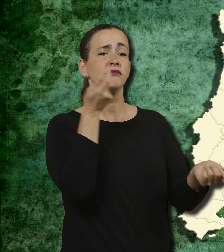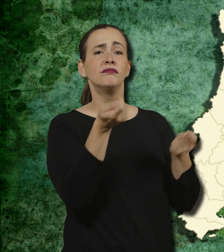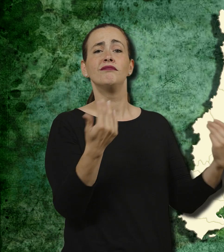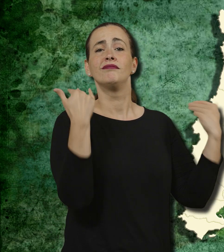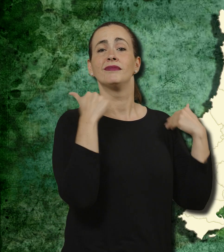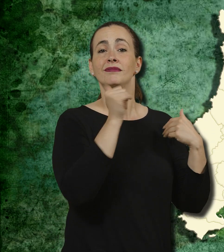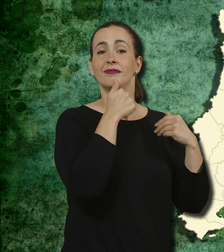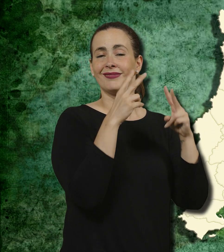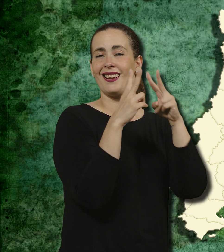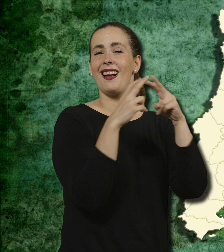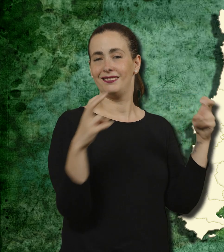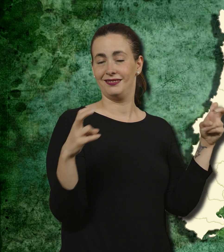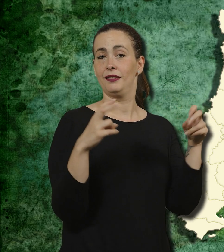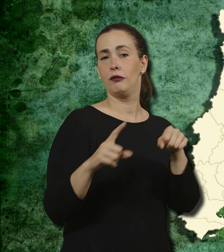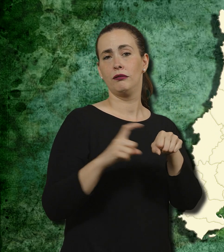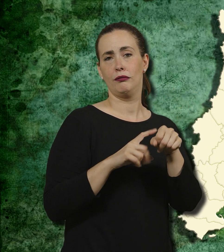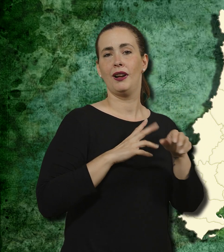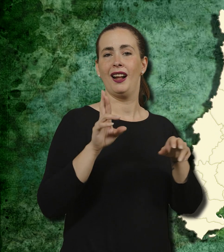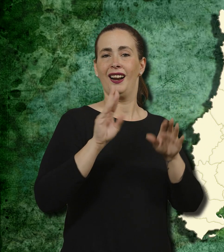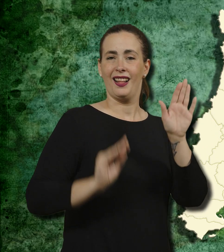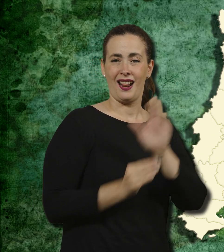vigilada per un castell renaixentista molt ben conservat.